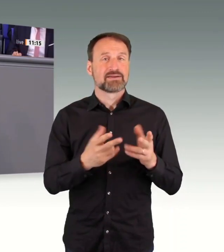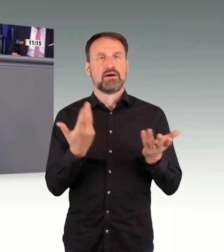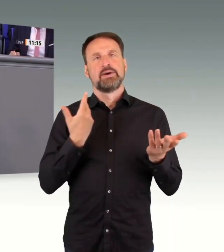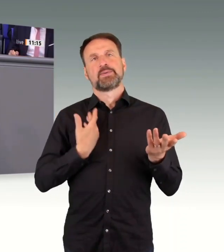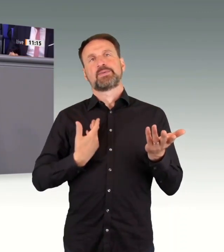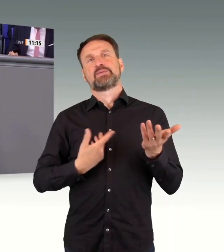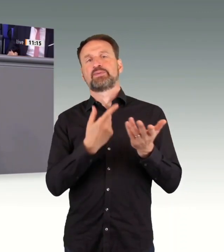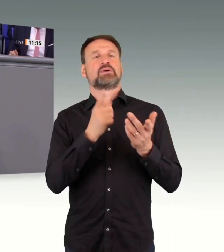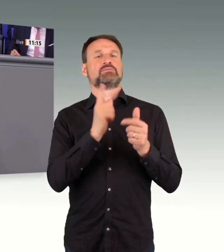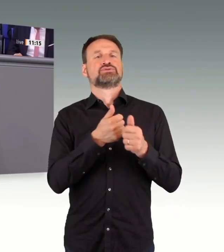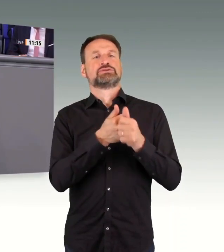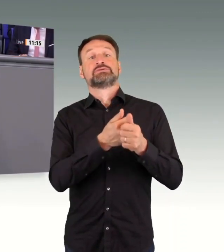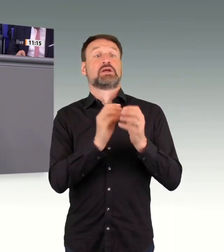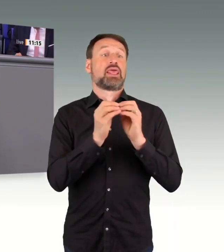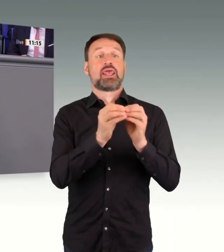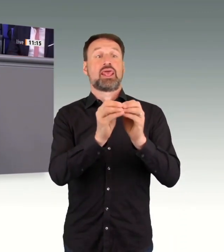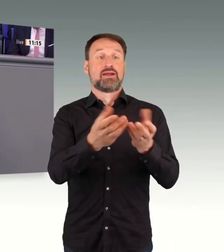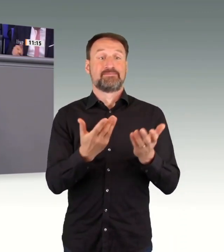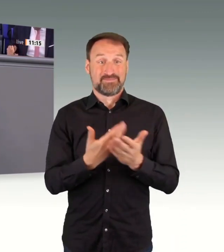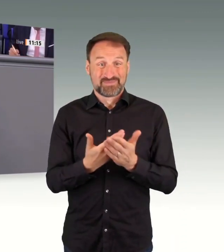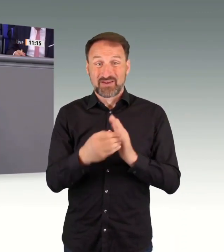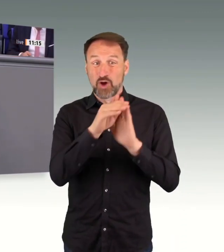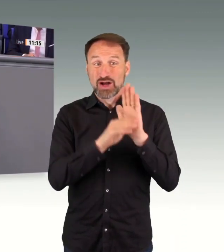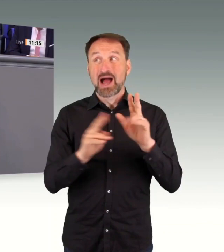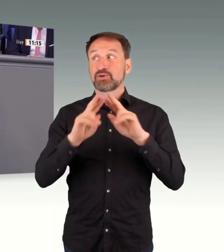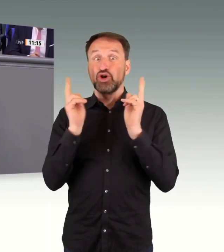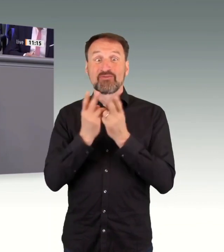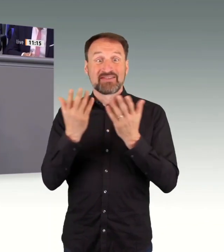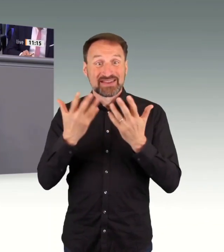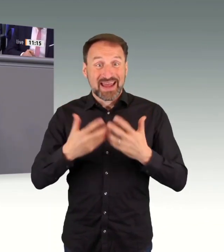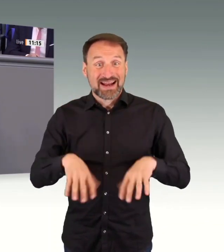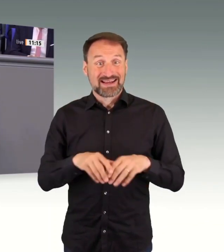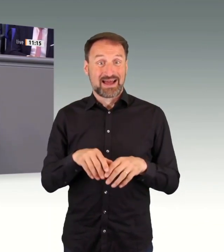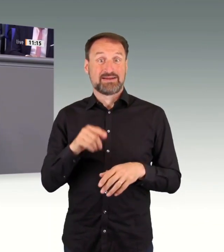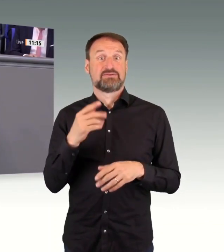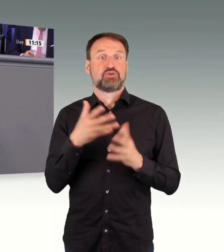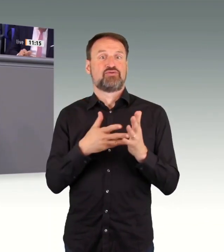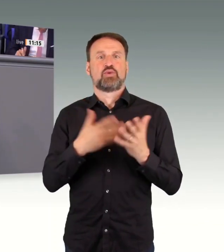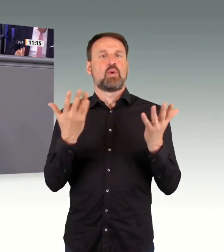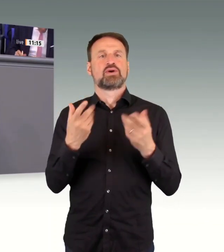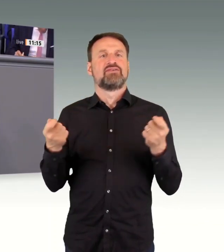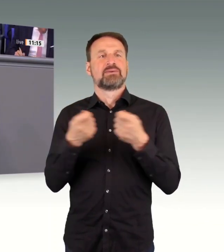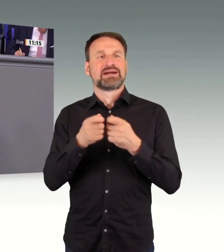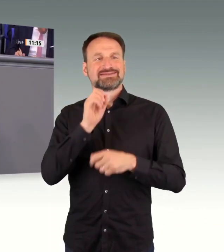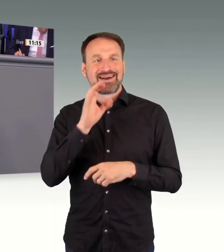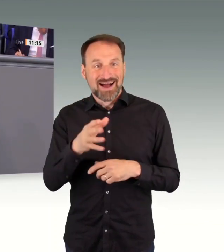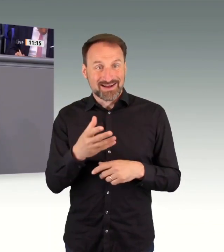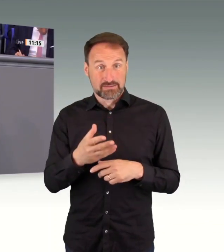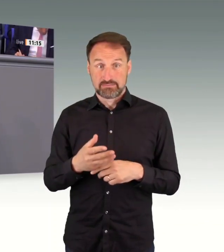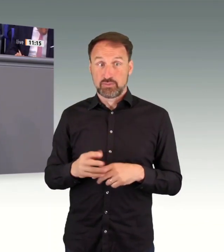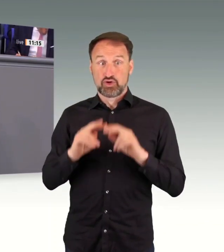Und in meinen Augen sind diese zwingend geboten. Der europäische Green Deal verändert die Geschäftsgrundlage fundamental.